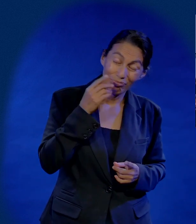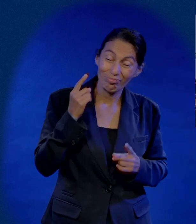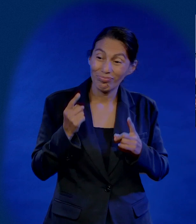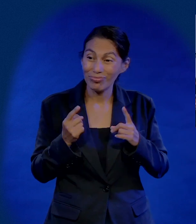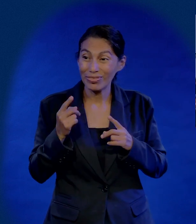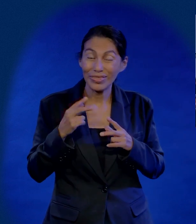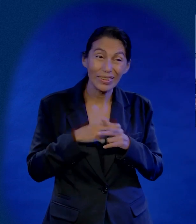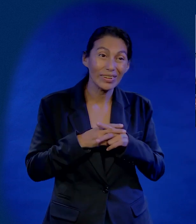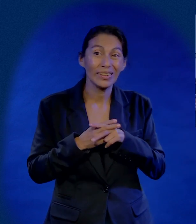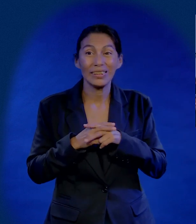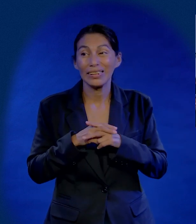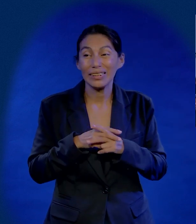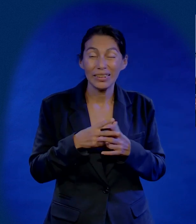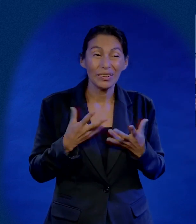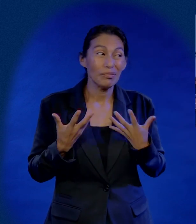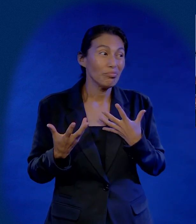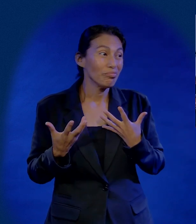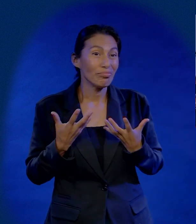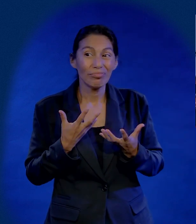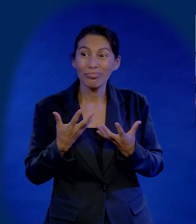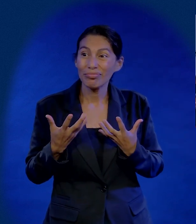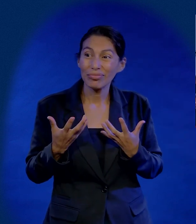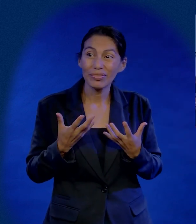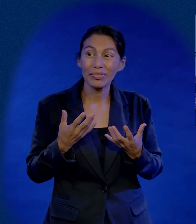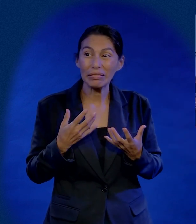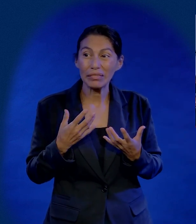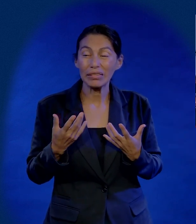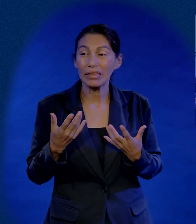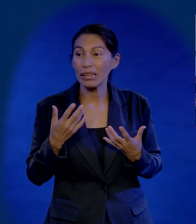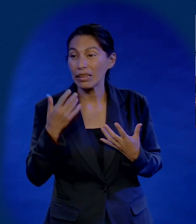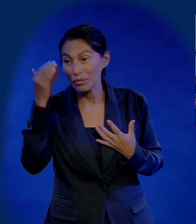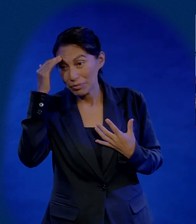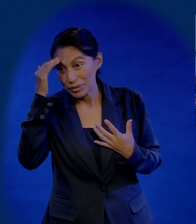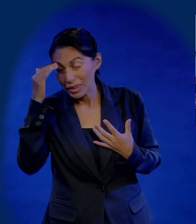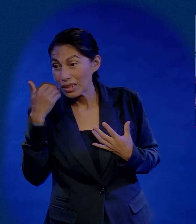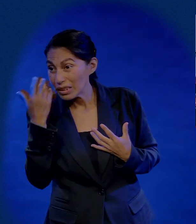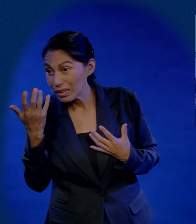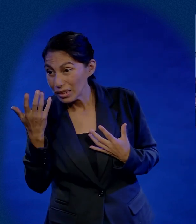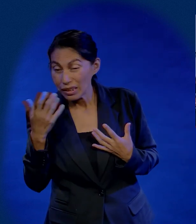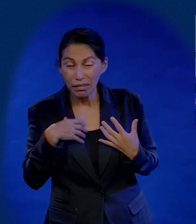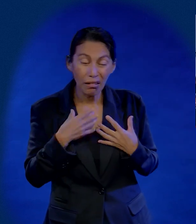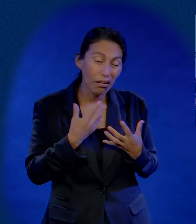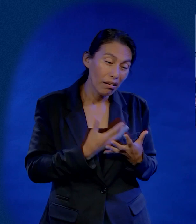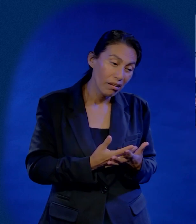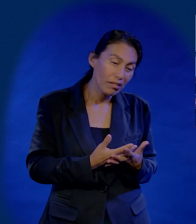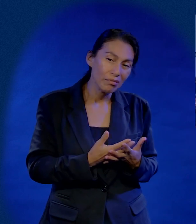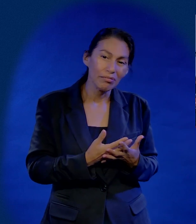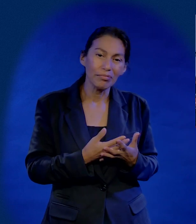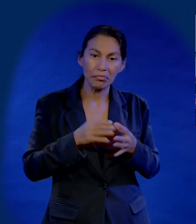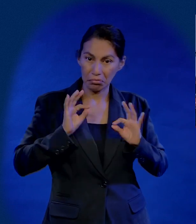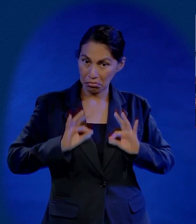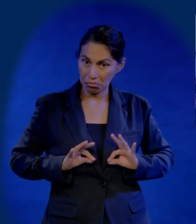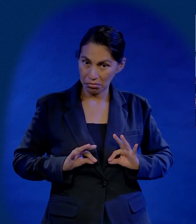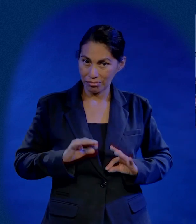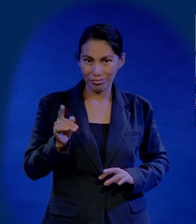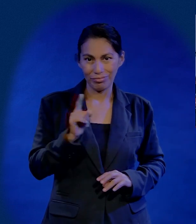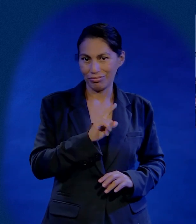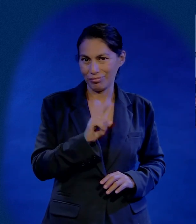Y todos esos diez minutos que yo luchaba, mi mente haciendo leche de niña y mi cuerpo queriendo dormir, no dormía a gusto.